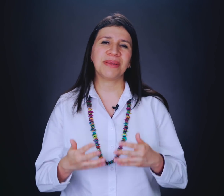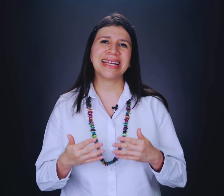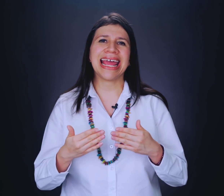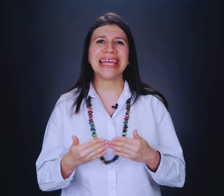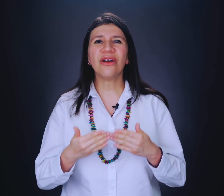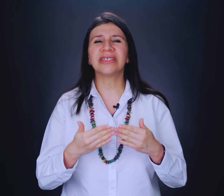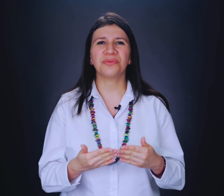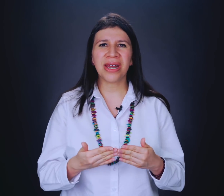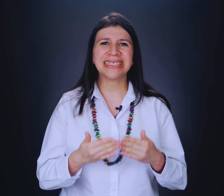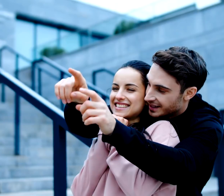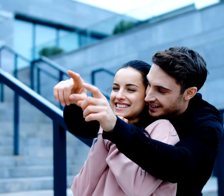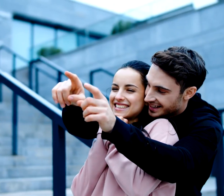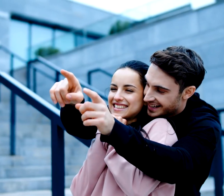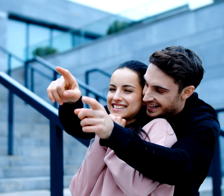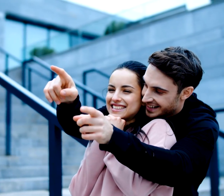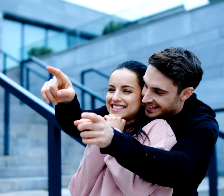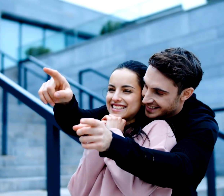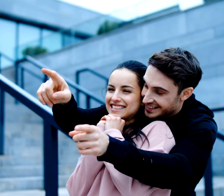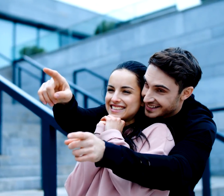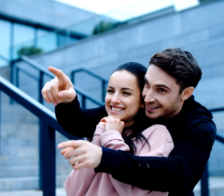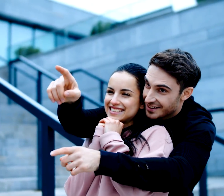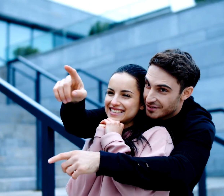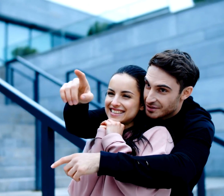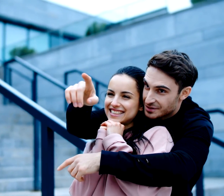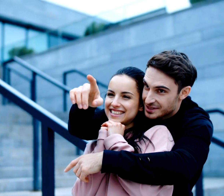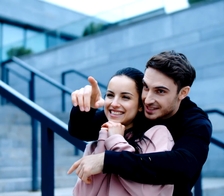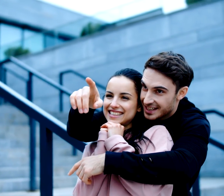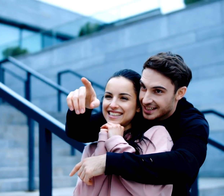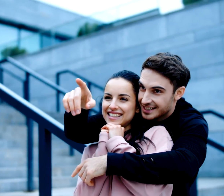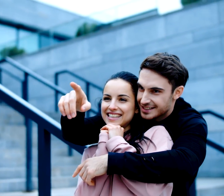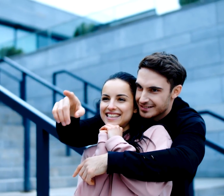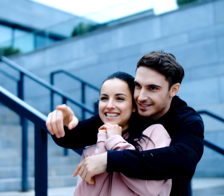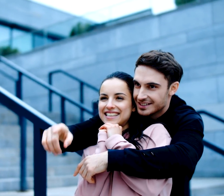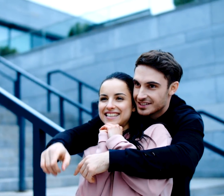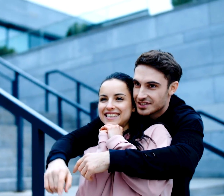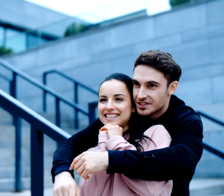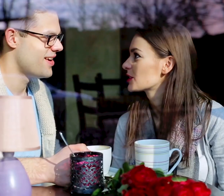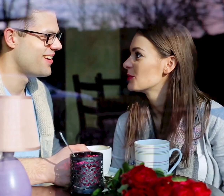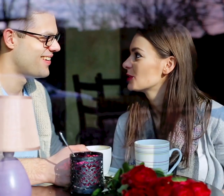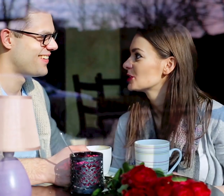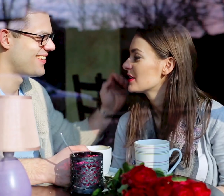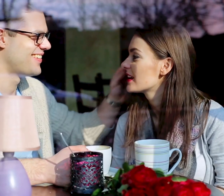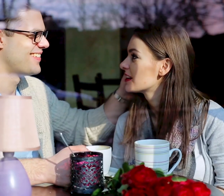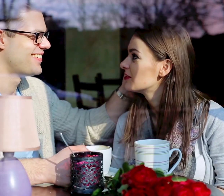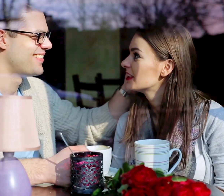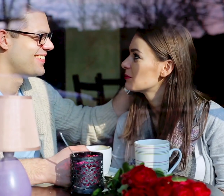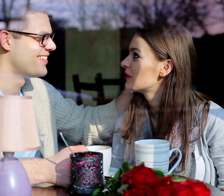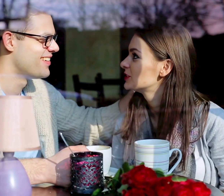pensar en qué cosas buenas tienes dentro de esta relación de pareja y hacer que crezcan. Trabajar sobre eso y seguramente va a hacer que se sientan